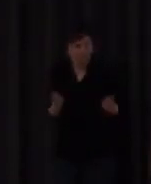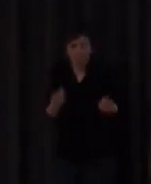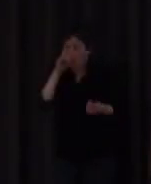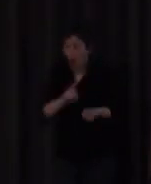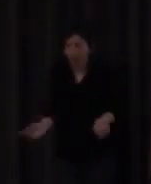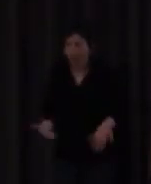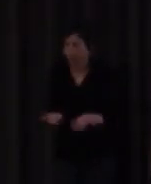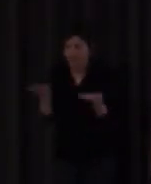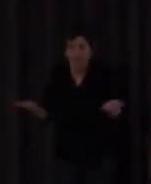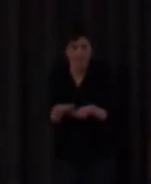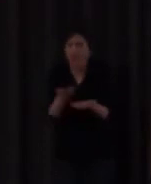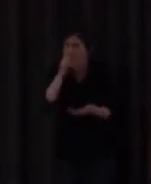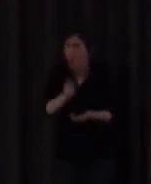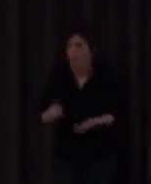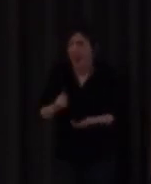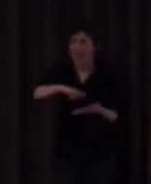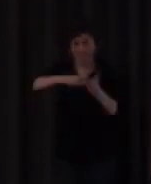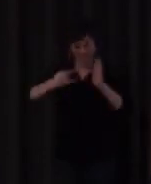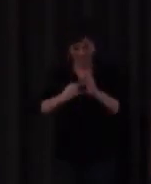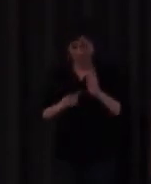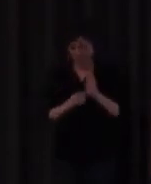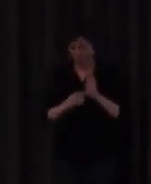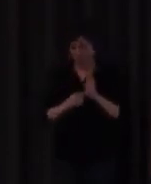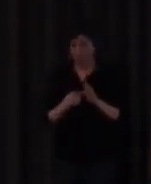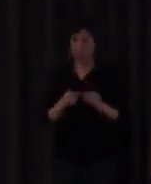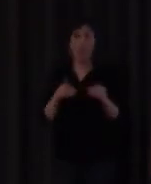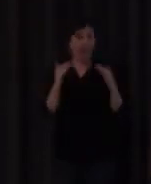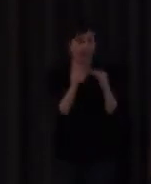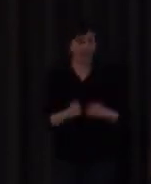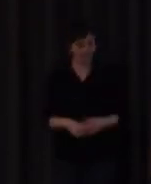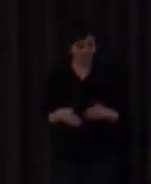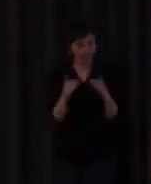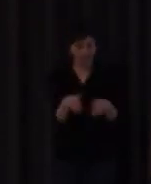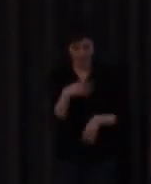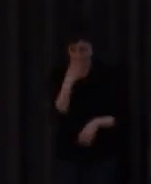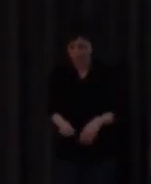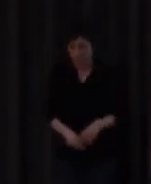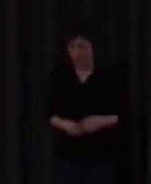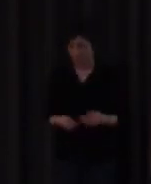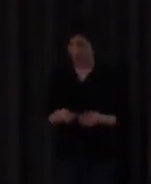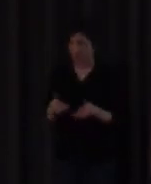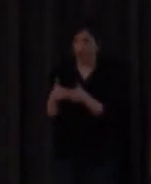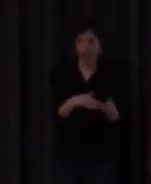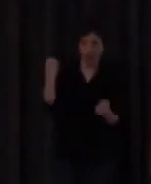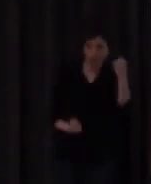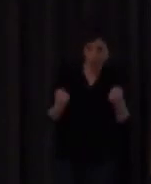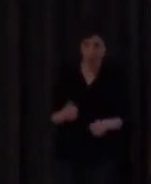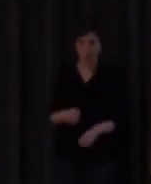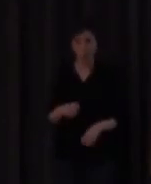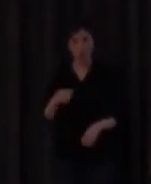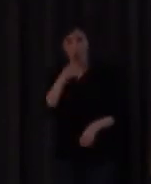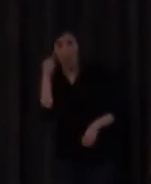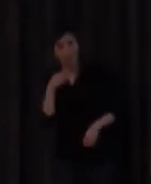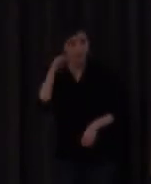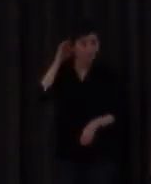de poco vale un sistema que está una y otra vez y casa y perro y camión y mujer y hombre y